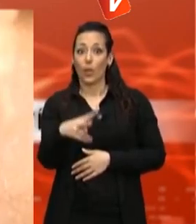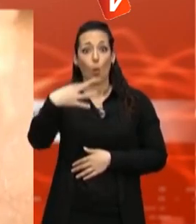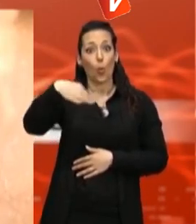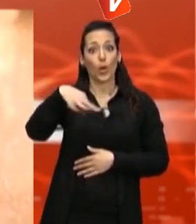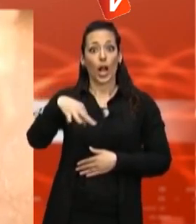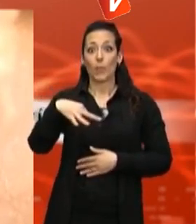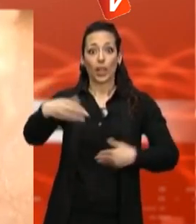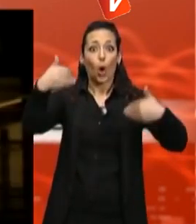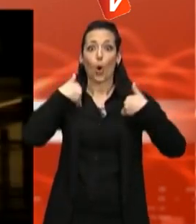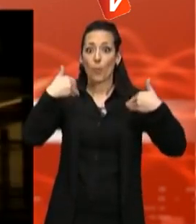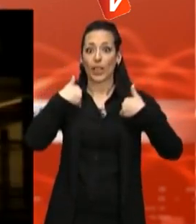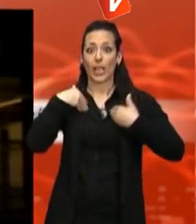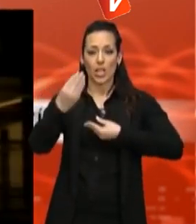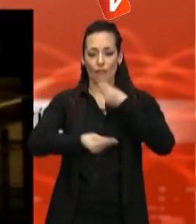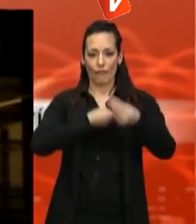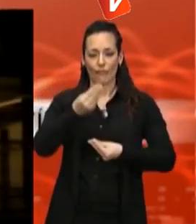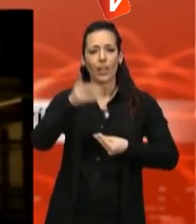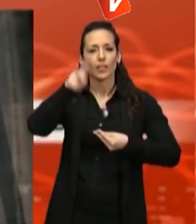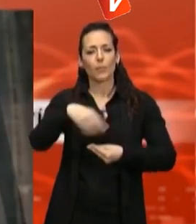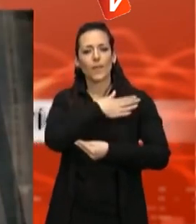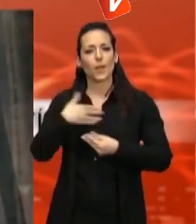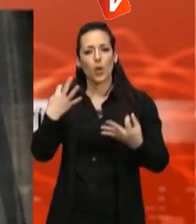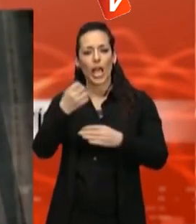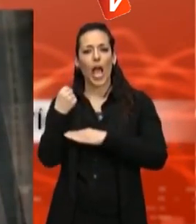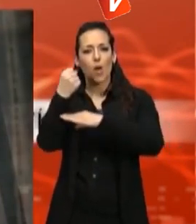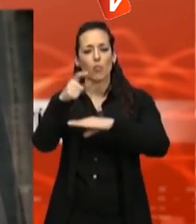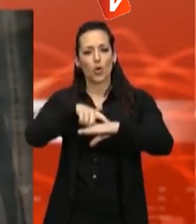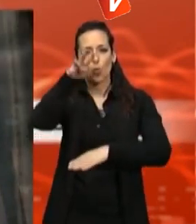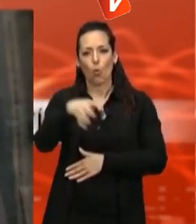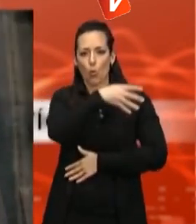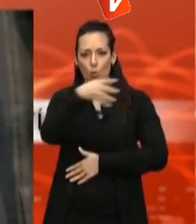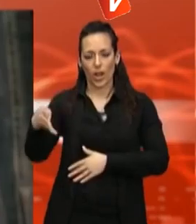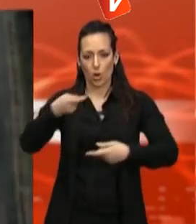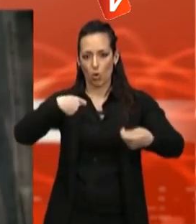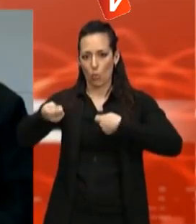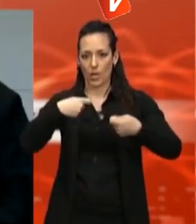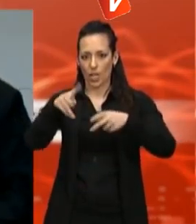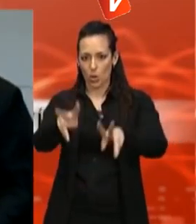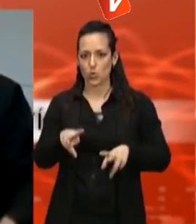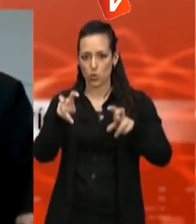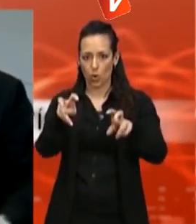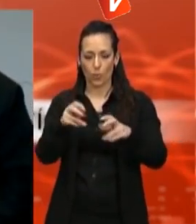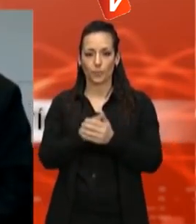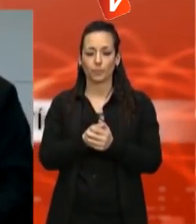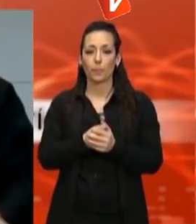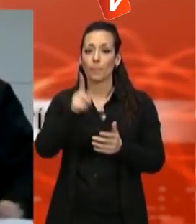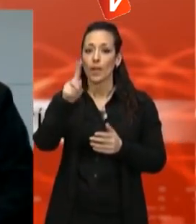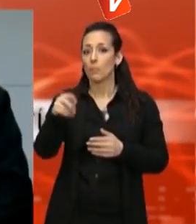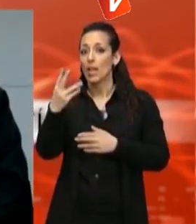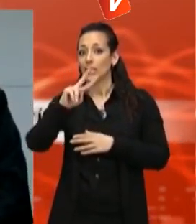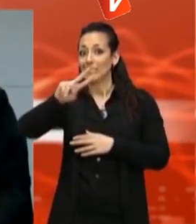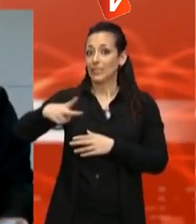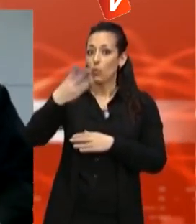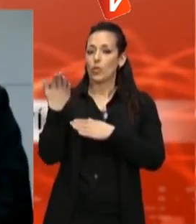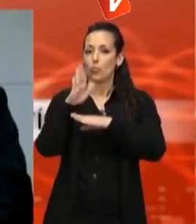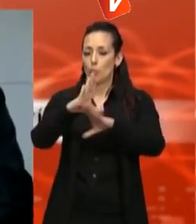i vol donar suport a la tramitació de la llei d'horaris comercials pel procediment d'urgència extraordinària. L'altra proposta de la coalició recupera la